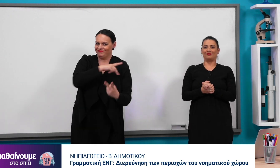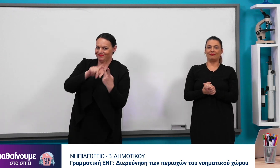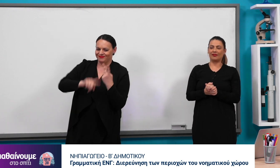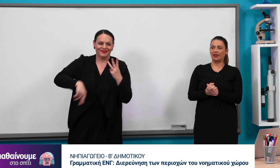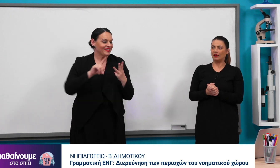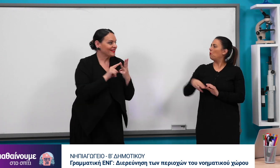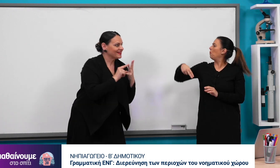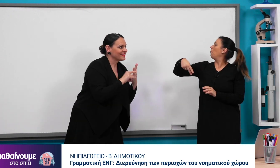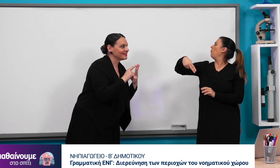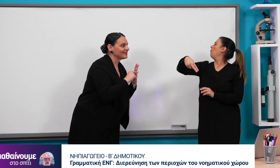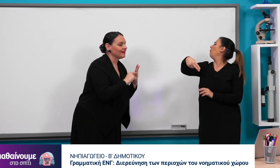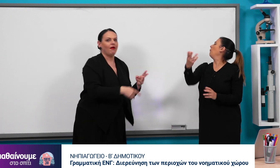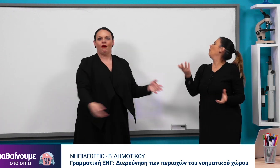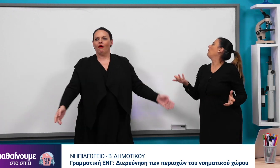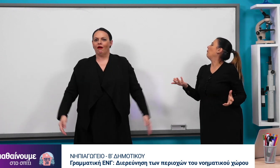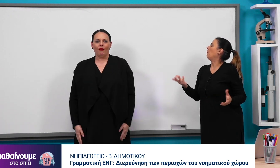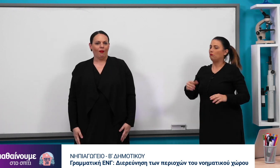Πολύ ωραία σωστά. Και περπατάω.